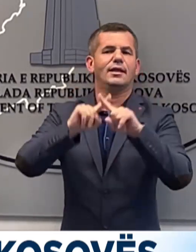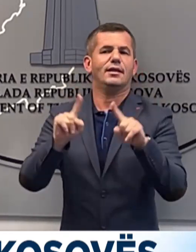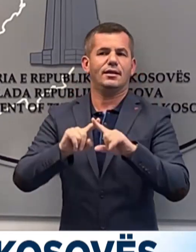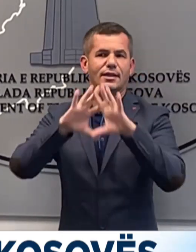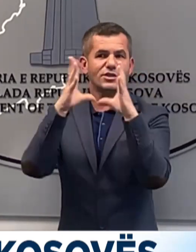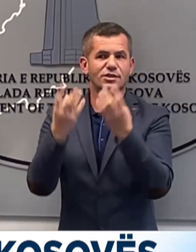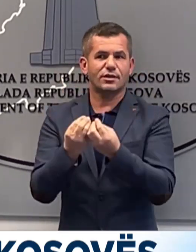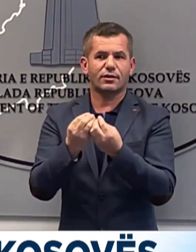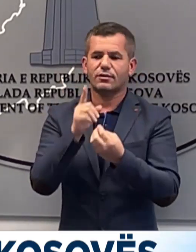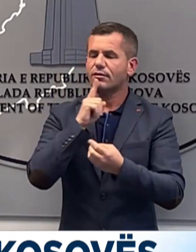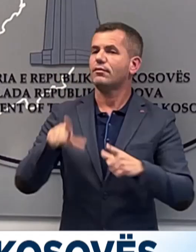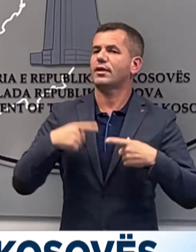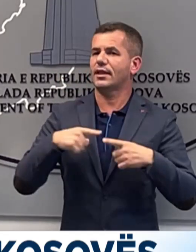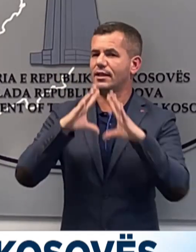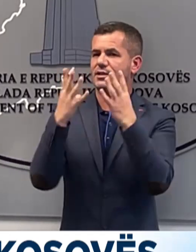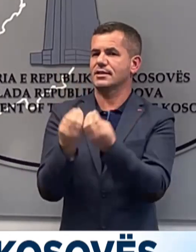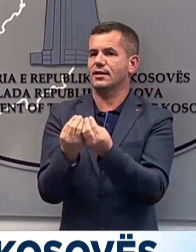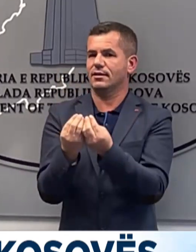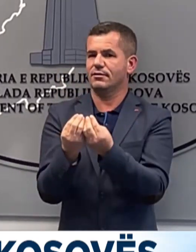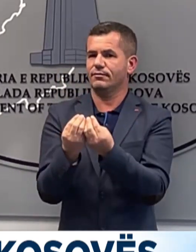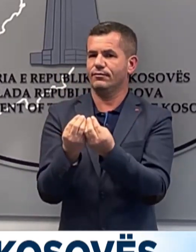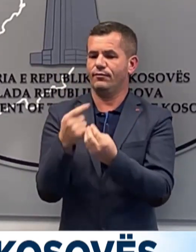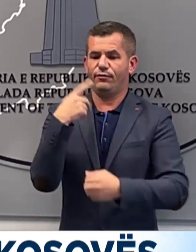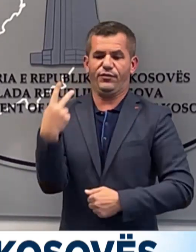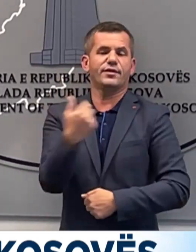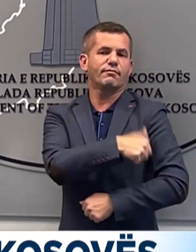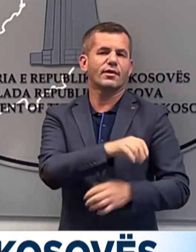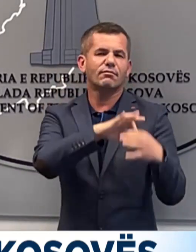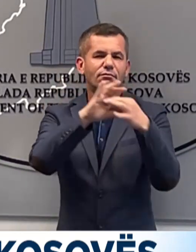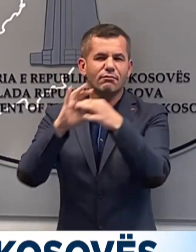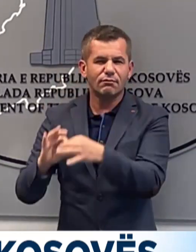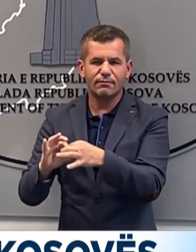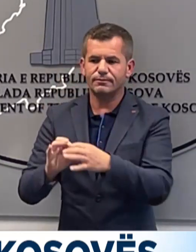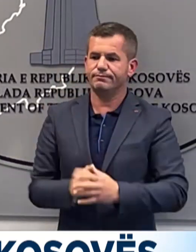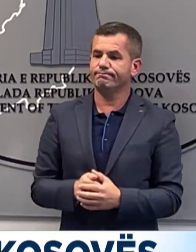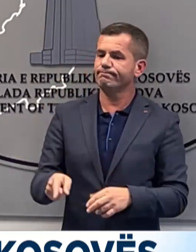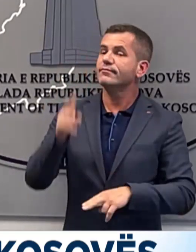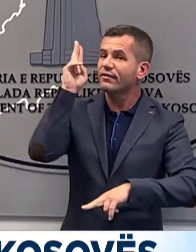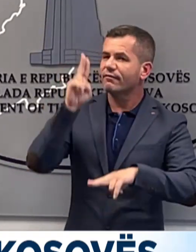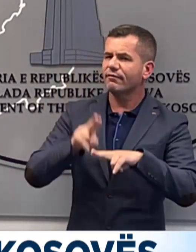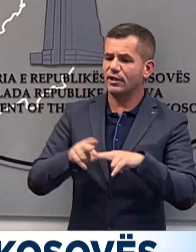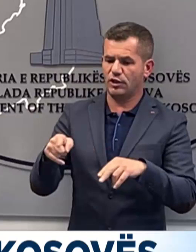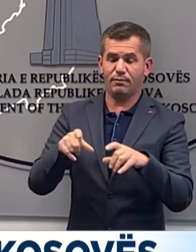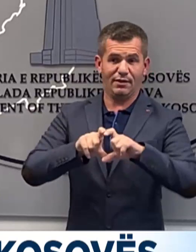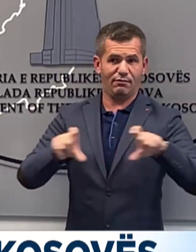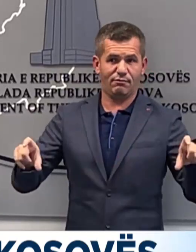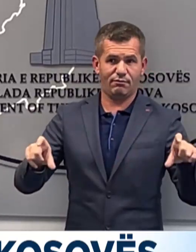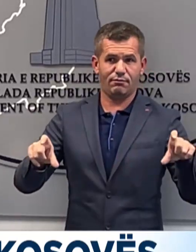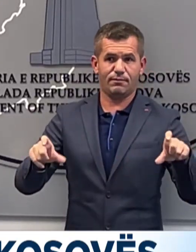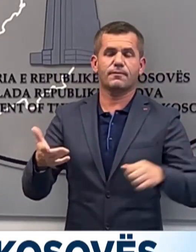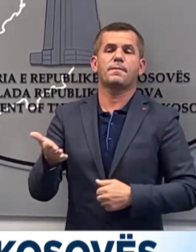e mbjetesis për ta për këto dy dekada. Vendimi për targat e